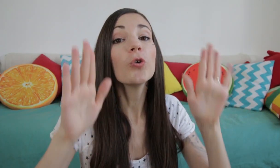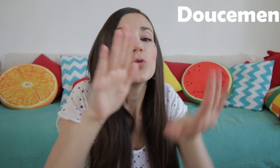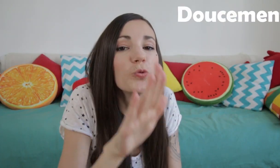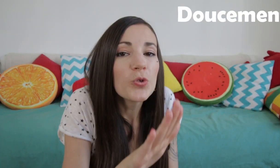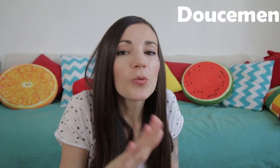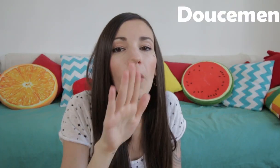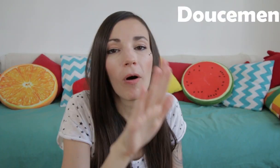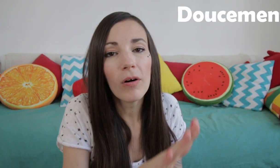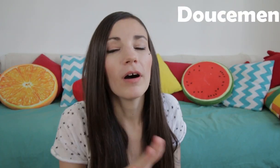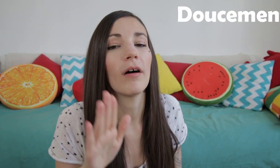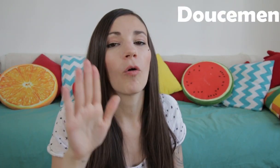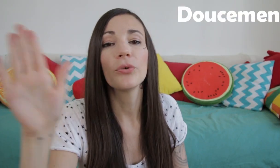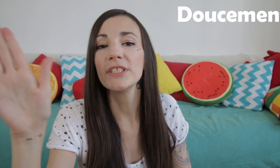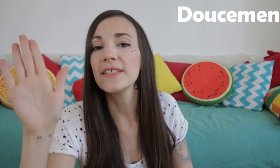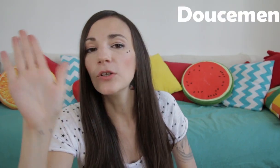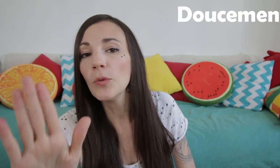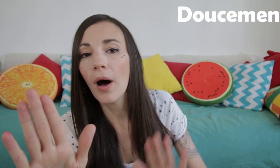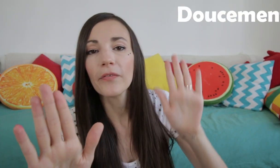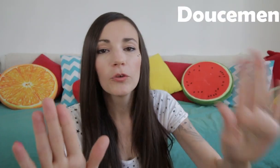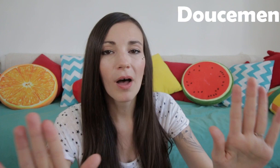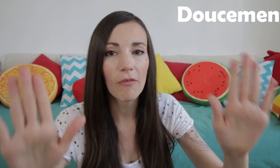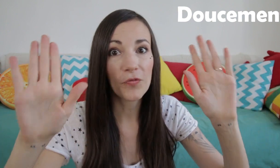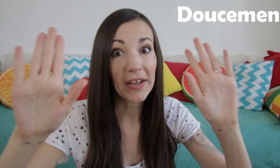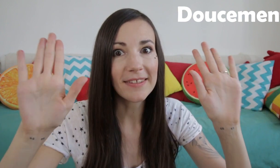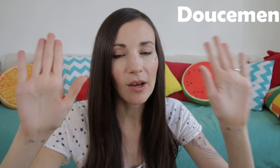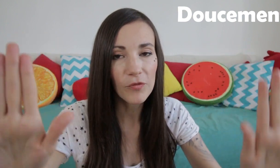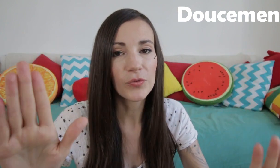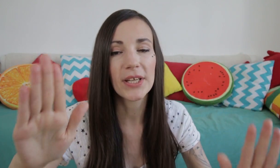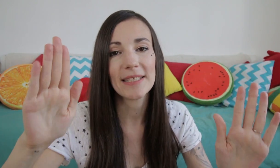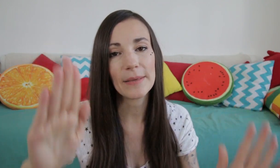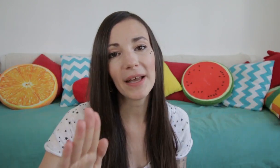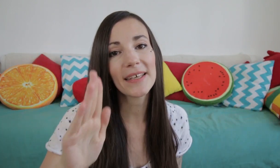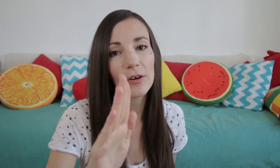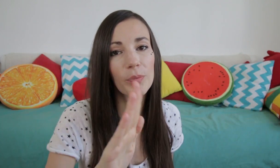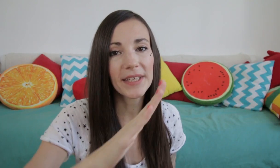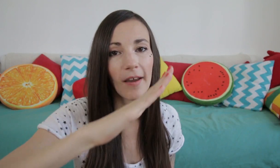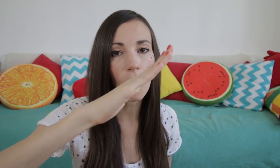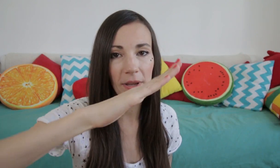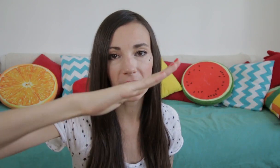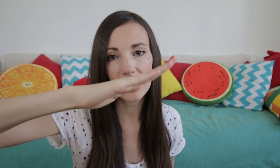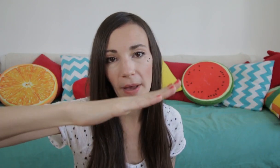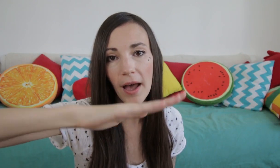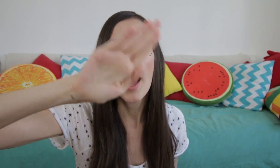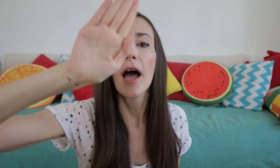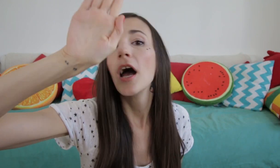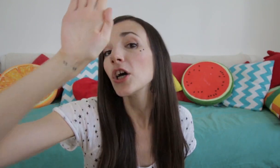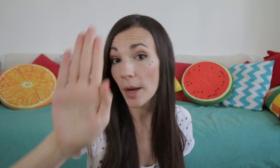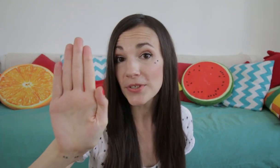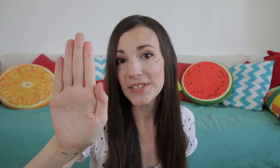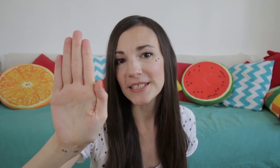doucement, on peut utiliser une main, deux mains, vous faites comme vous voulez. C'est pas très compliqué, on met notre main comme ceci.